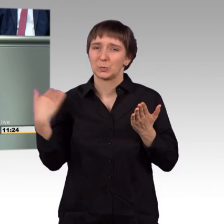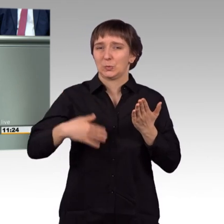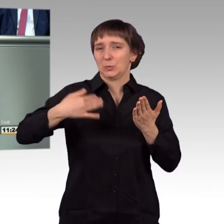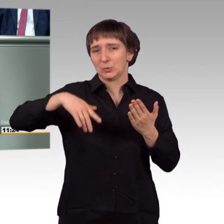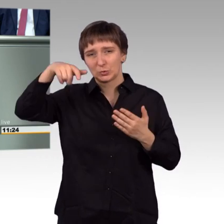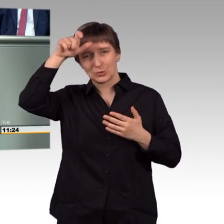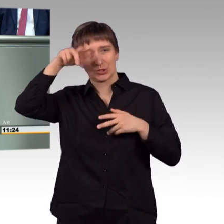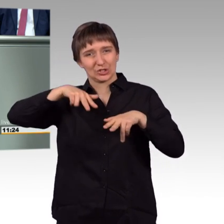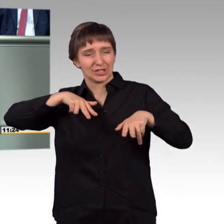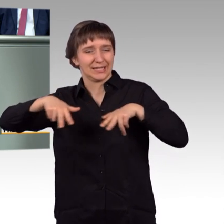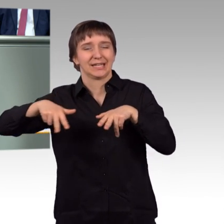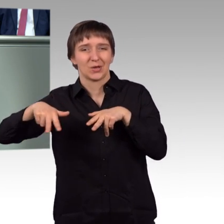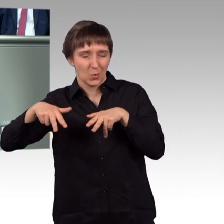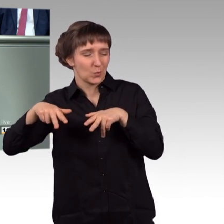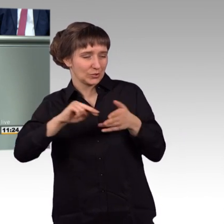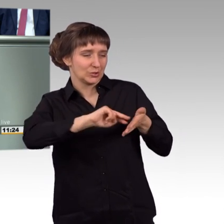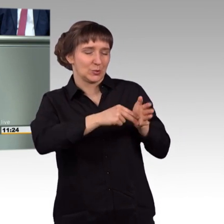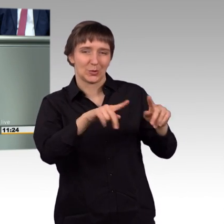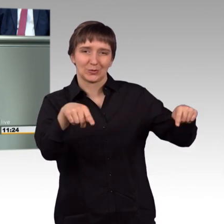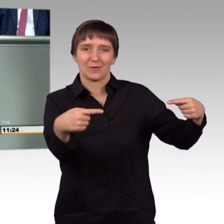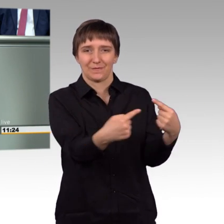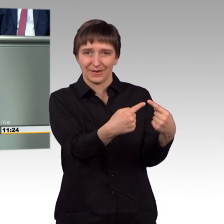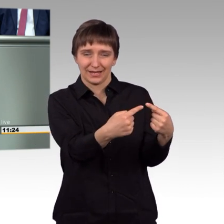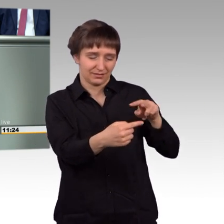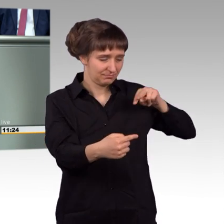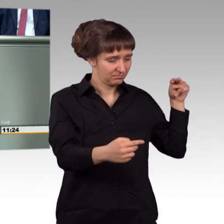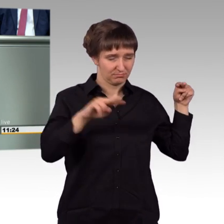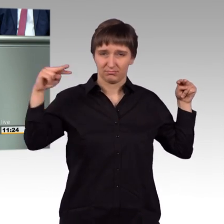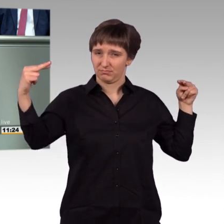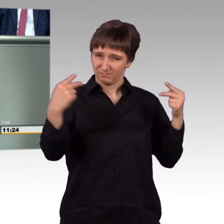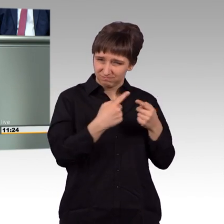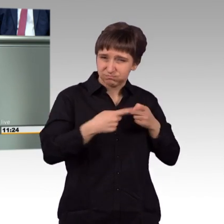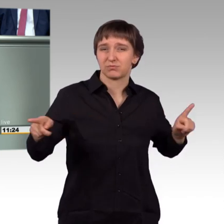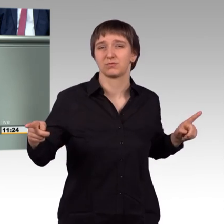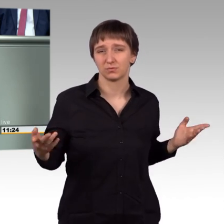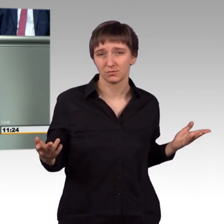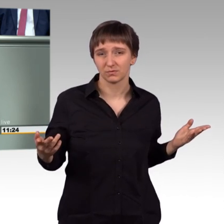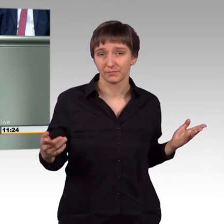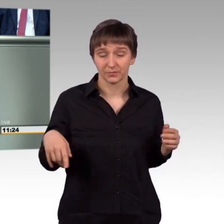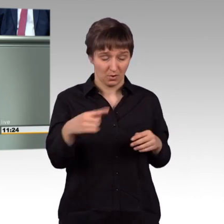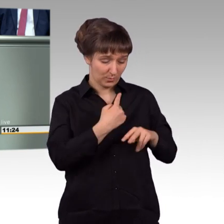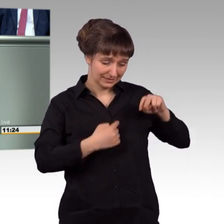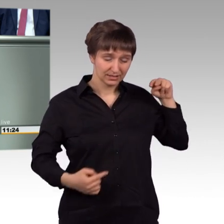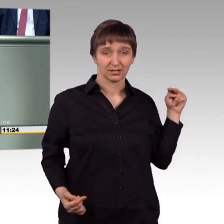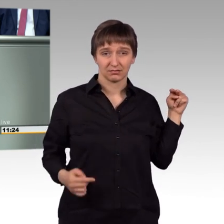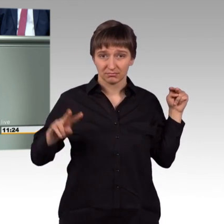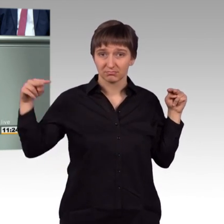Regierung auf den Syrien-Konflikt von unserem Blick unterscheidet. Und übrigens nicht nur von unserem Blick, sondern auch vom Blick der amerikanischen